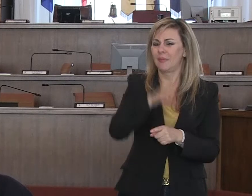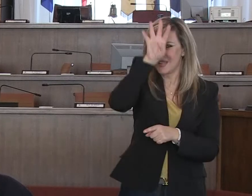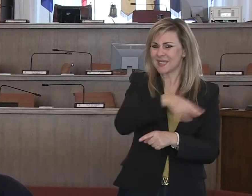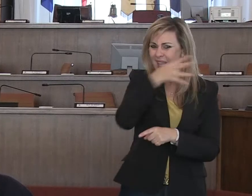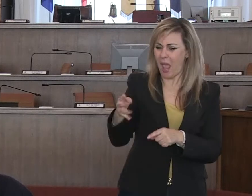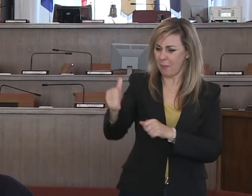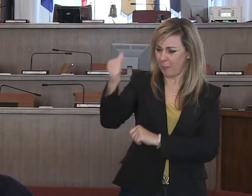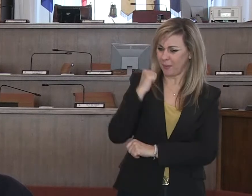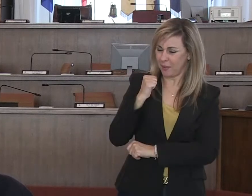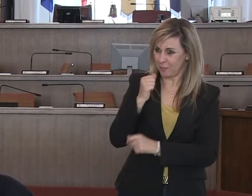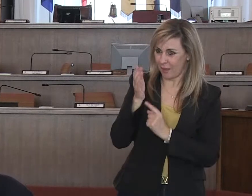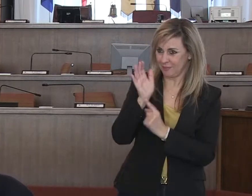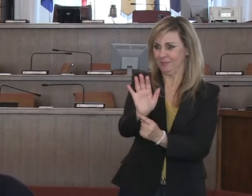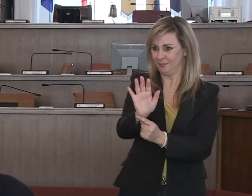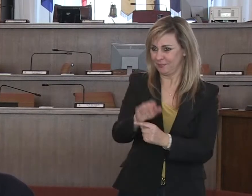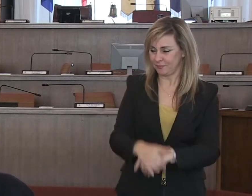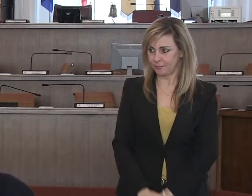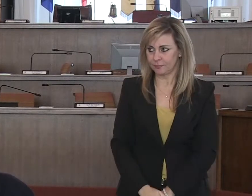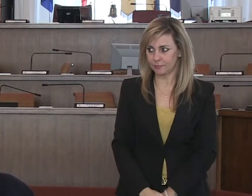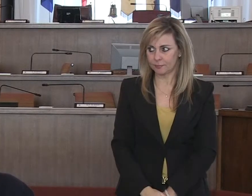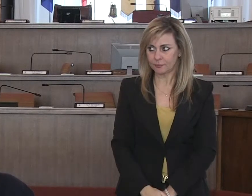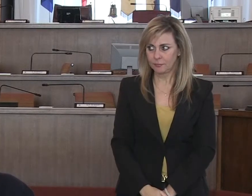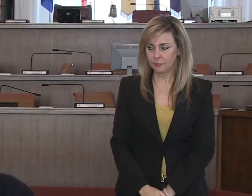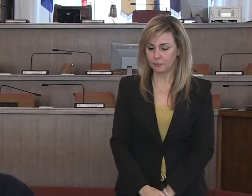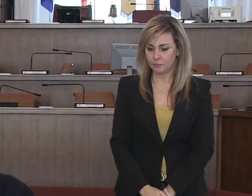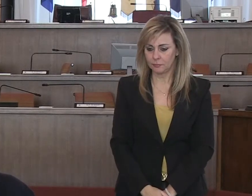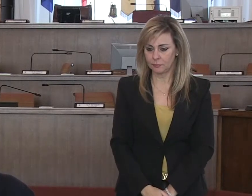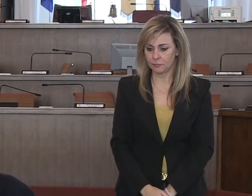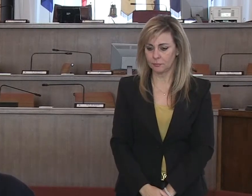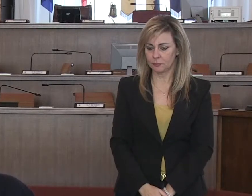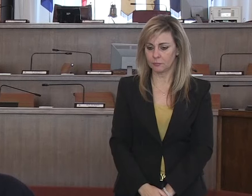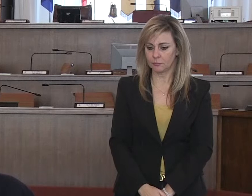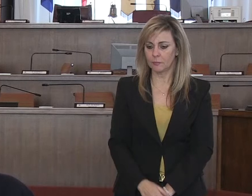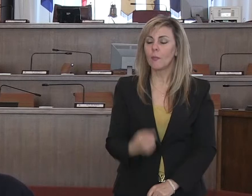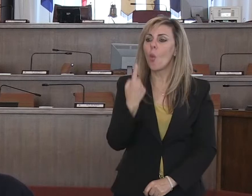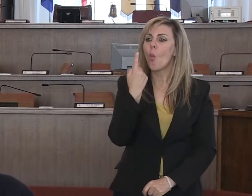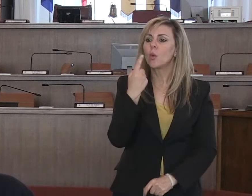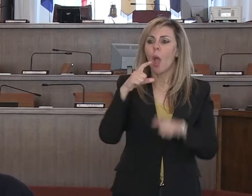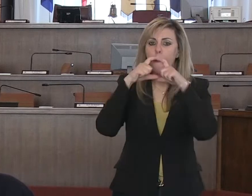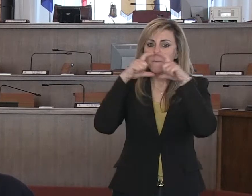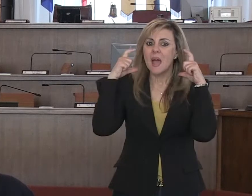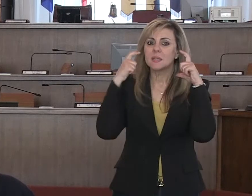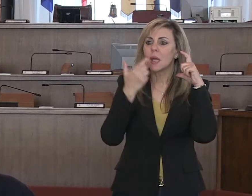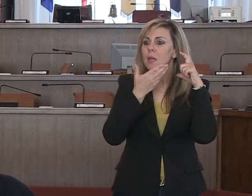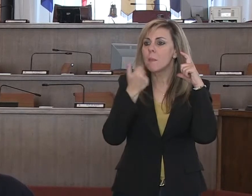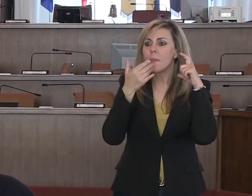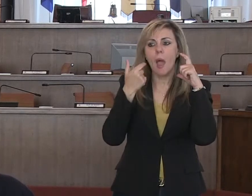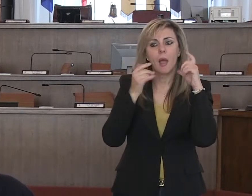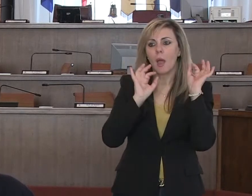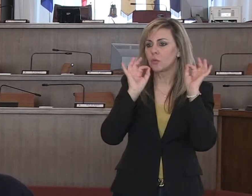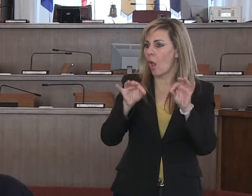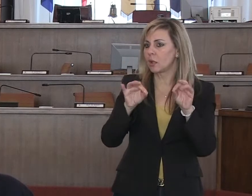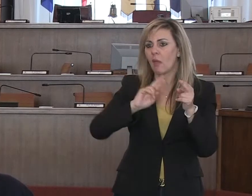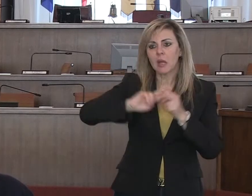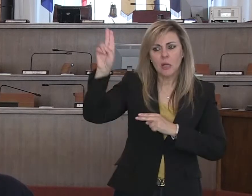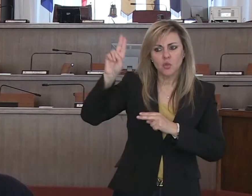descritto. L'unica mascherina che manca, che purtroppo non si riferisce a livello nazionale